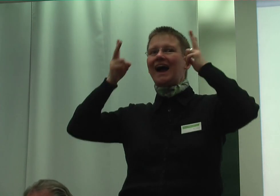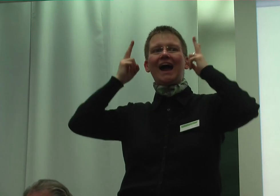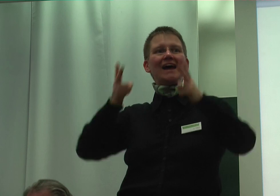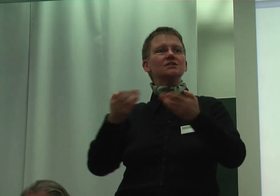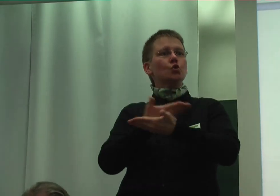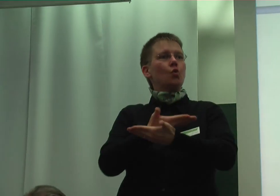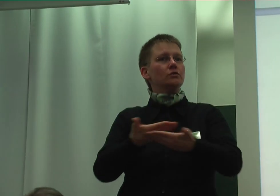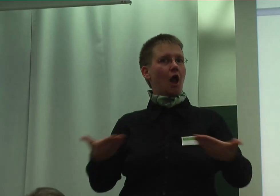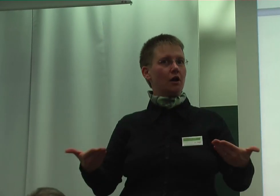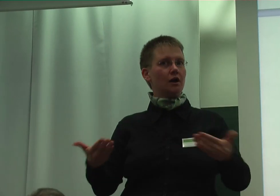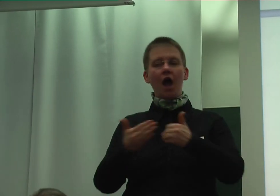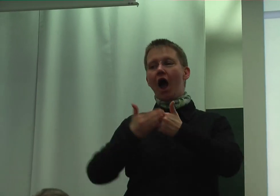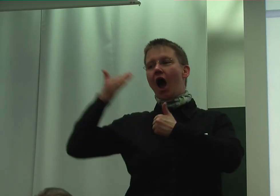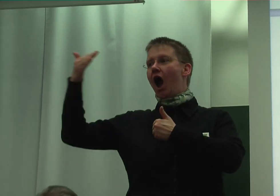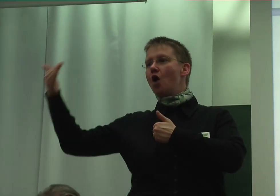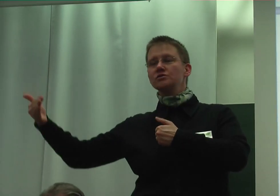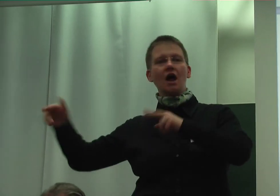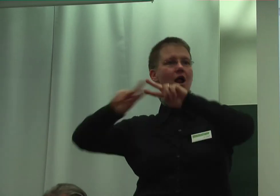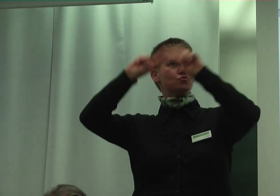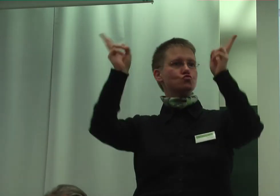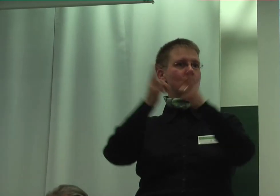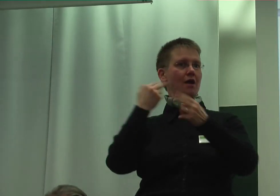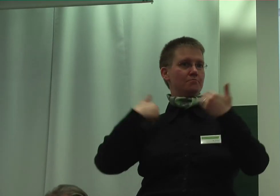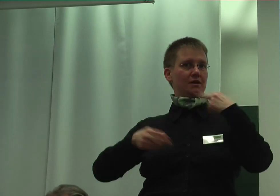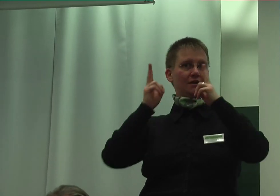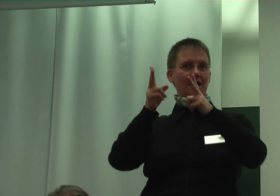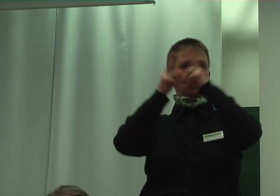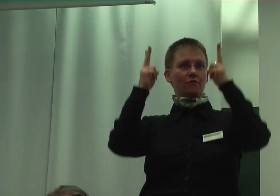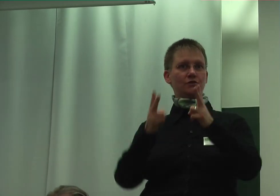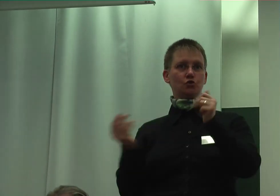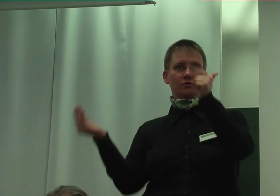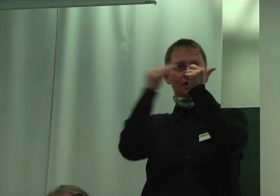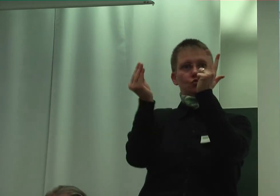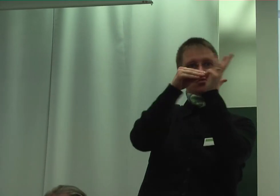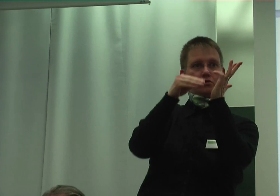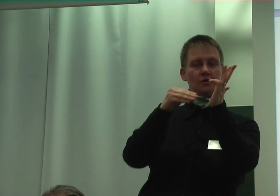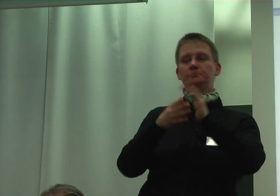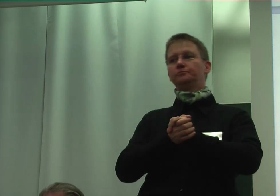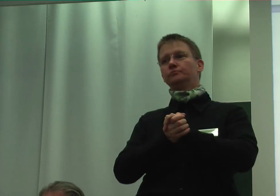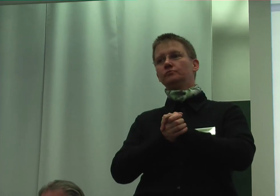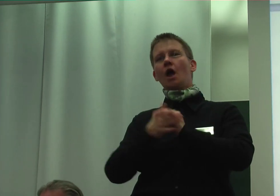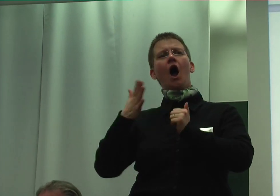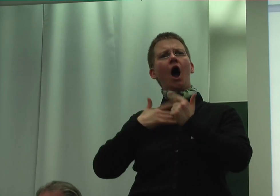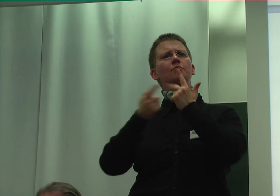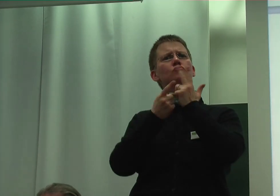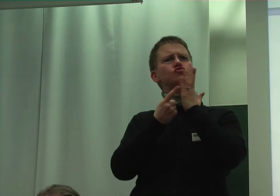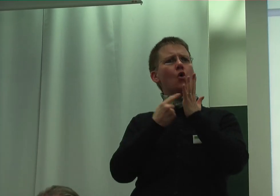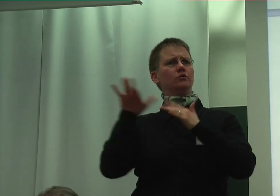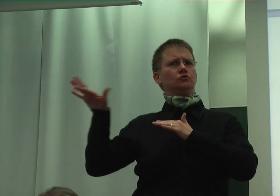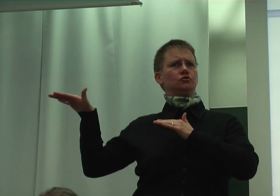außerhalb der UN-Behindernrechtskonvention herangezogen werden können. Wie gesagt, wir haben hier schon einige Gesetze,